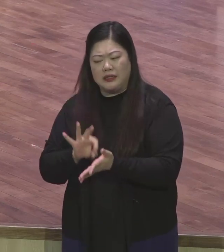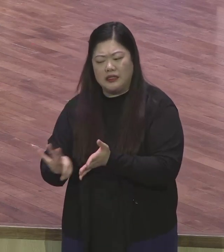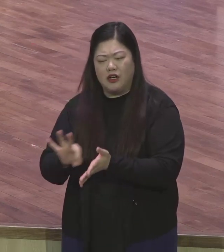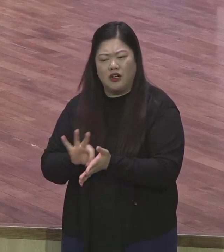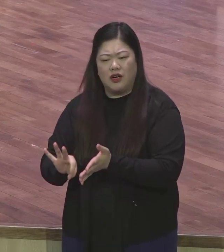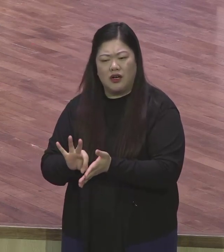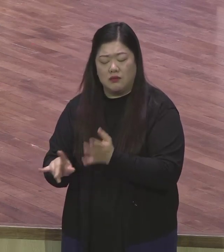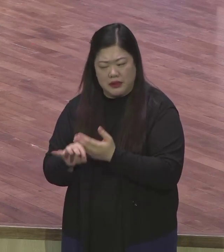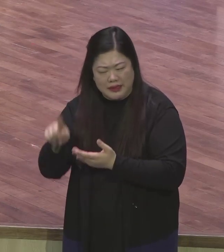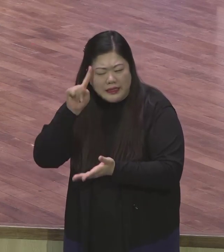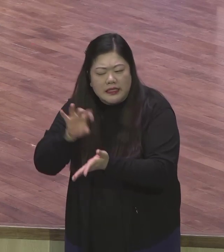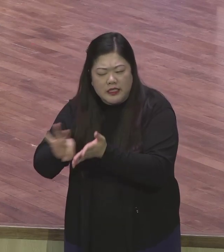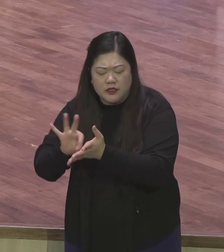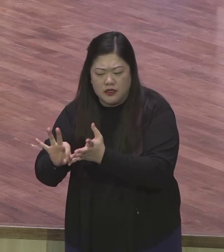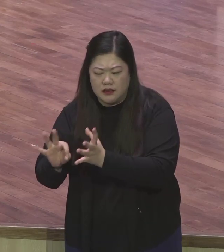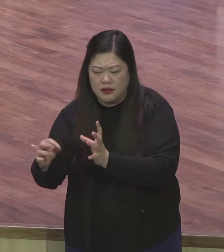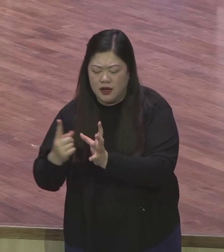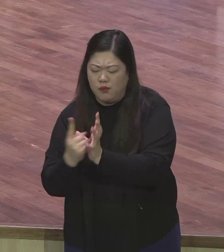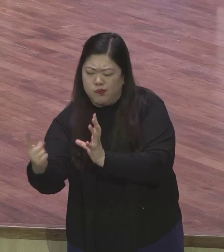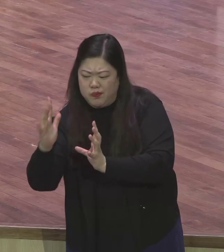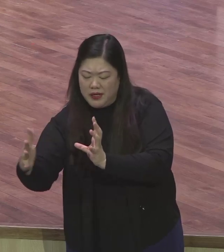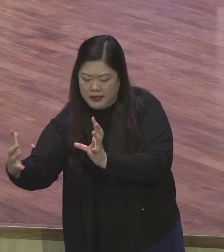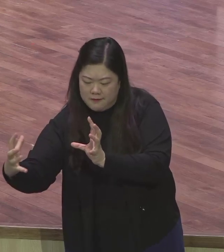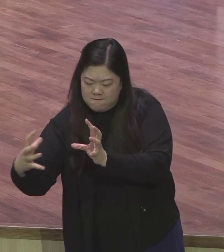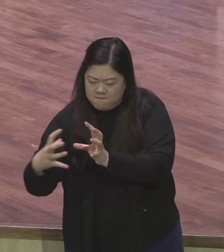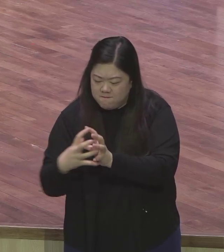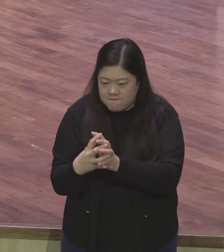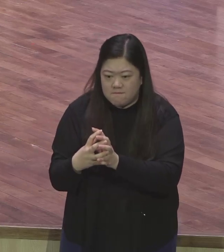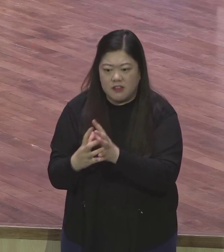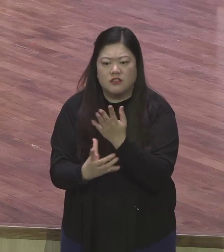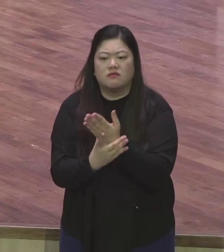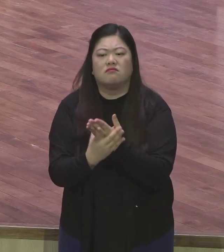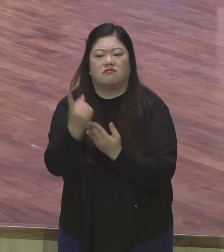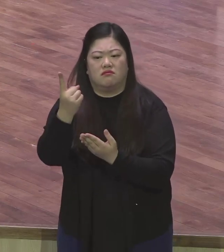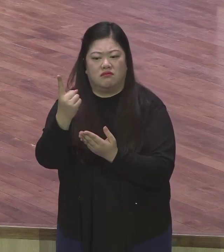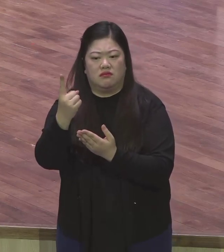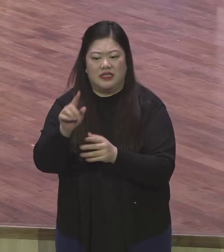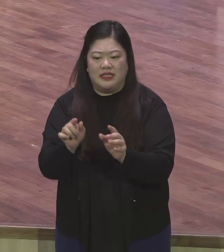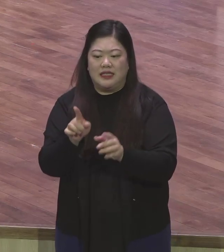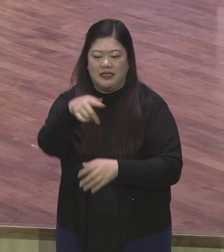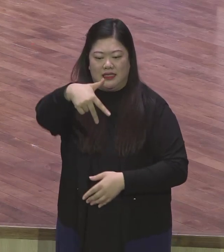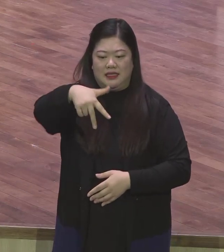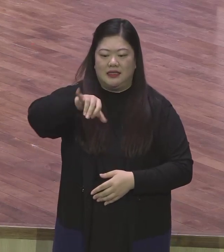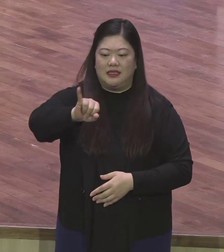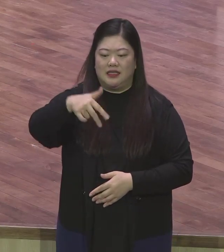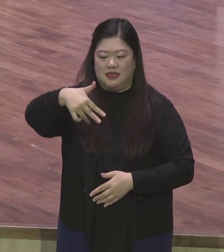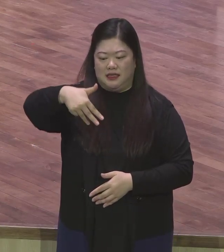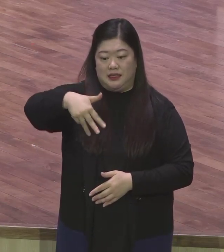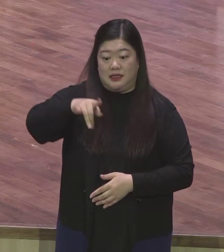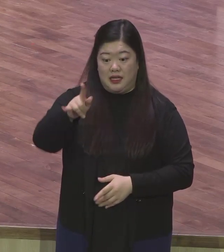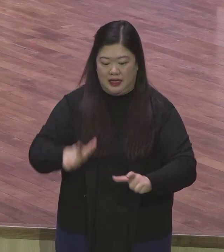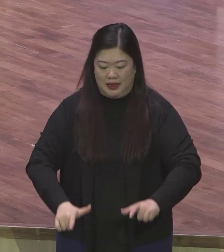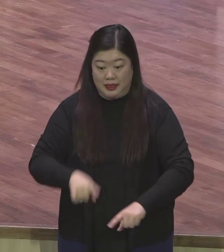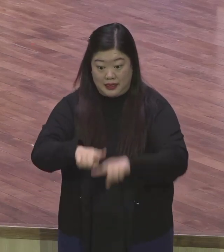지체위식 우리는 하나다 하나된 지체위식 소중하게 되어야 모두 한 분 한 분을